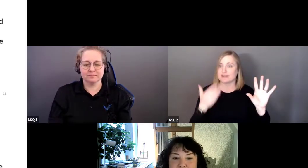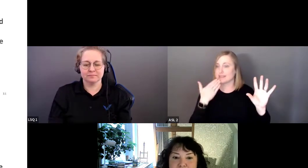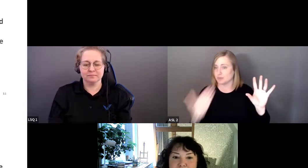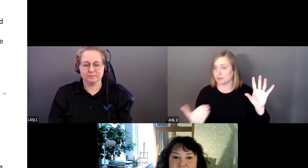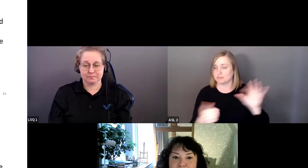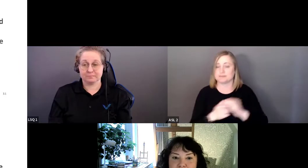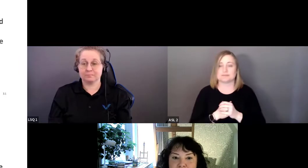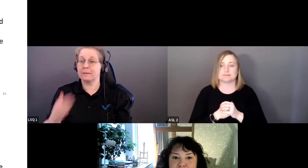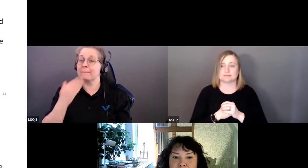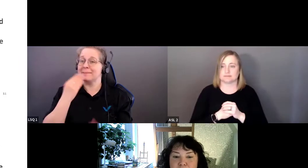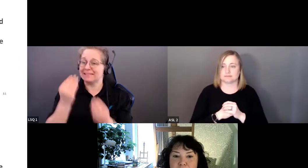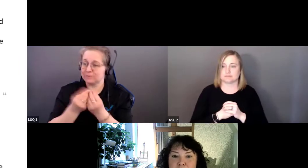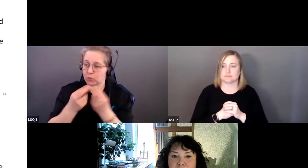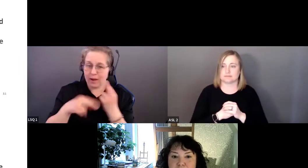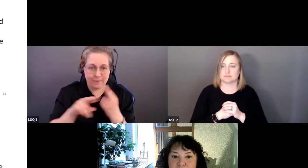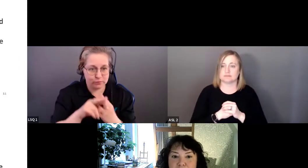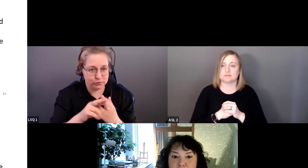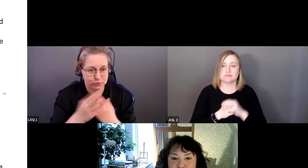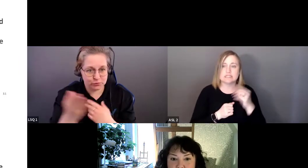Merci d'avoir répondu.